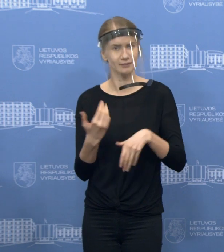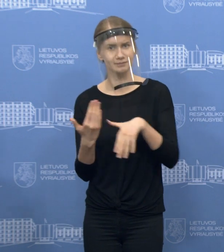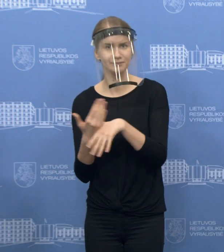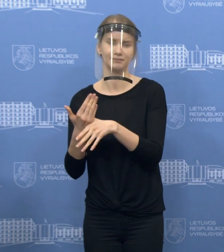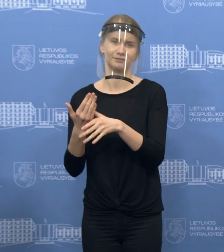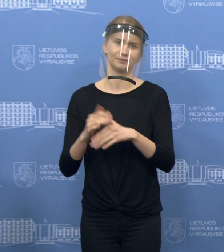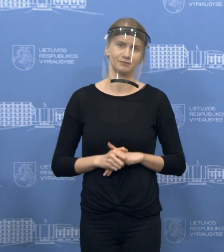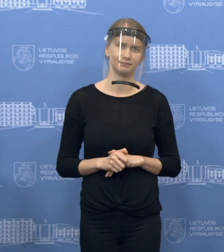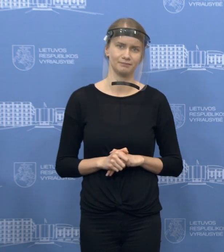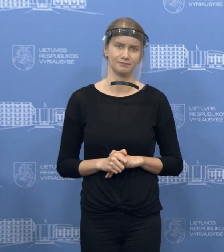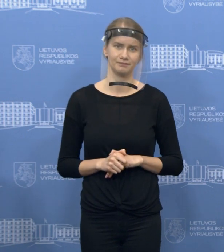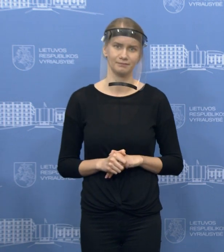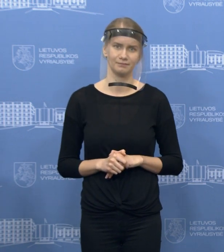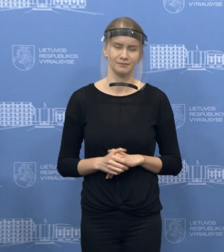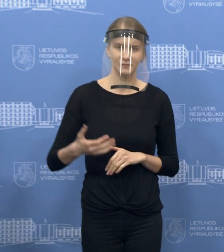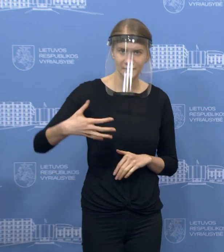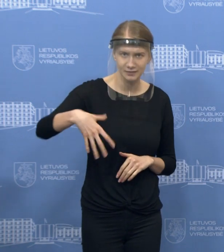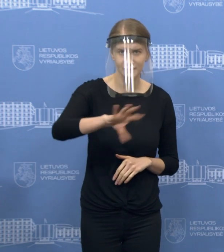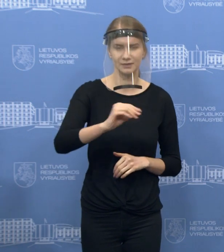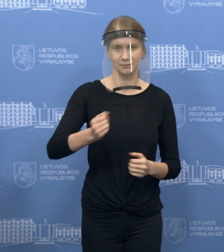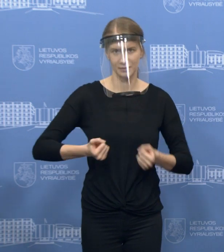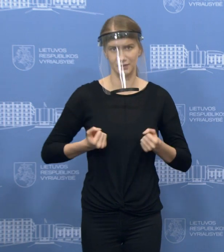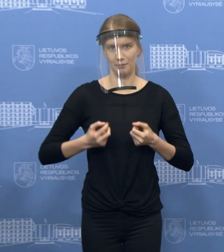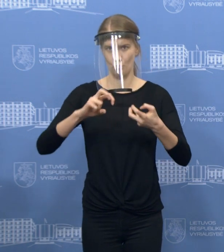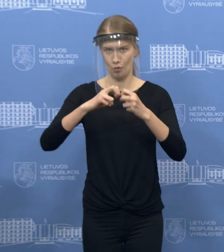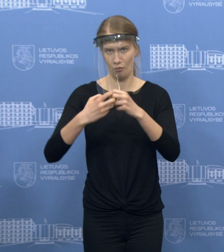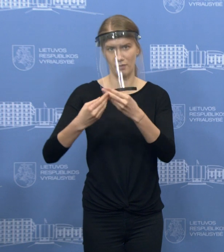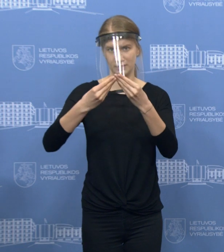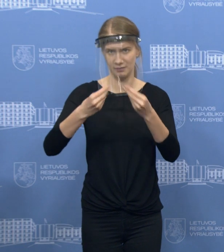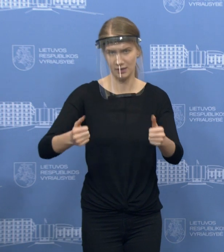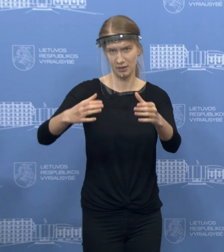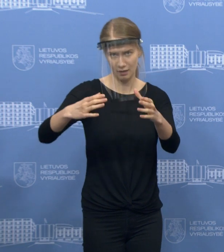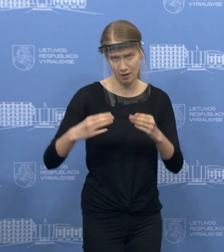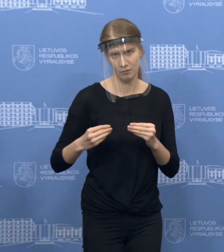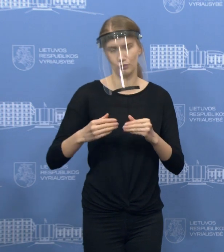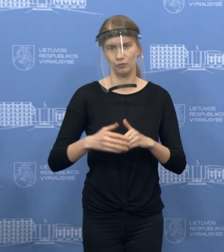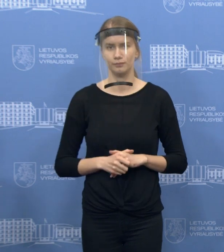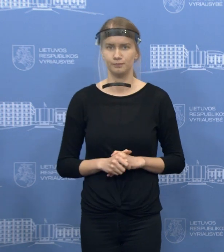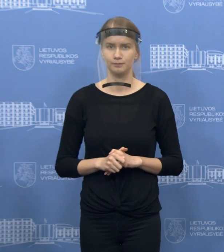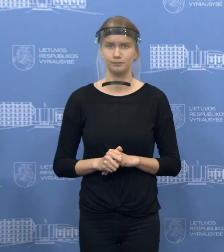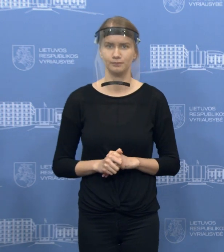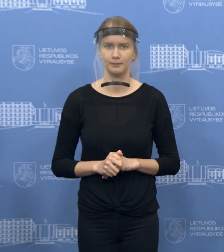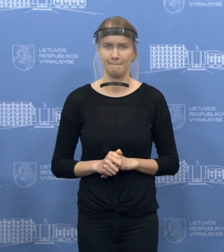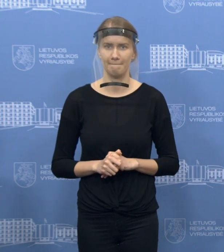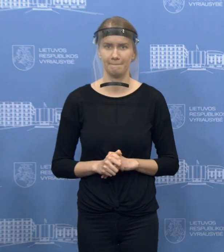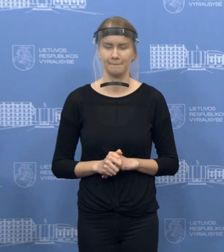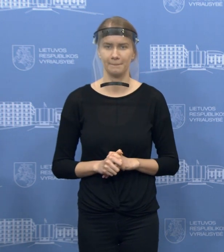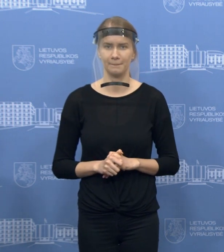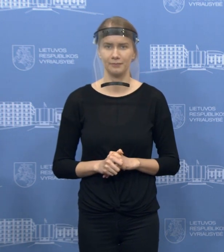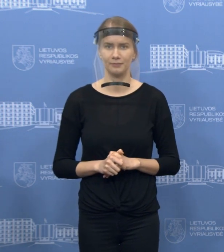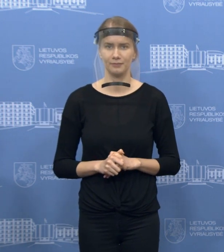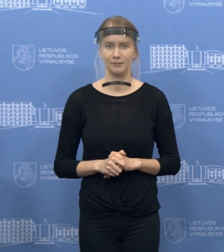laikotarpiu spręsti taip, kaip turėtų būti susitelkus visai visuomeniai. Aš